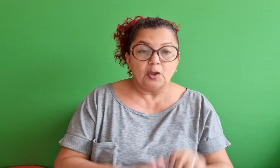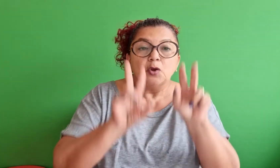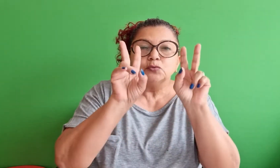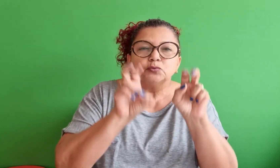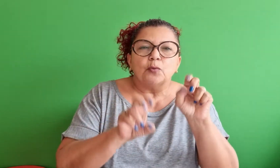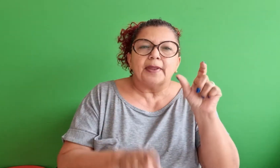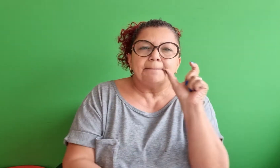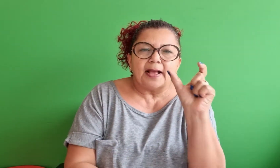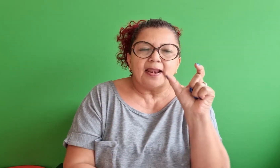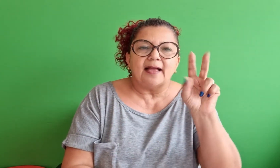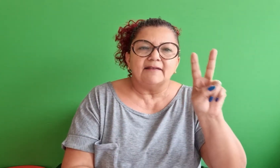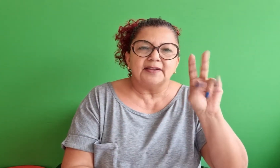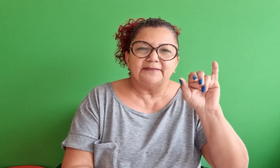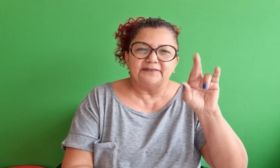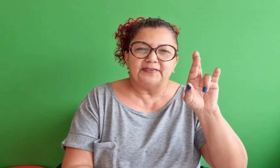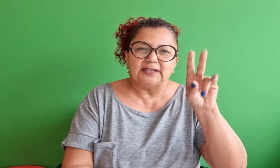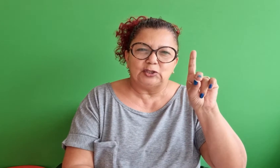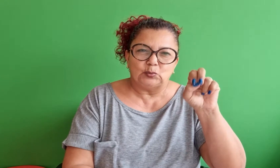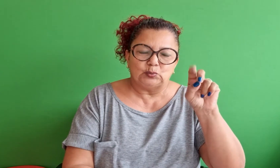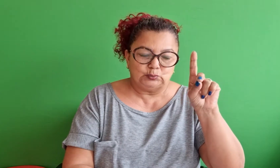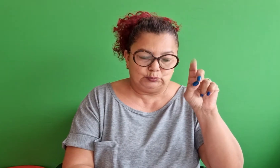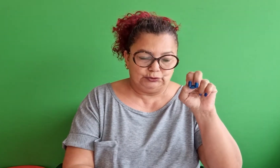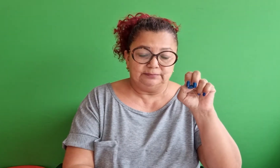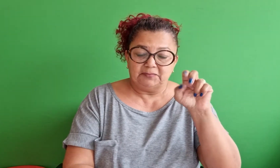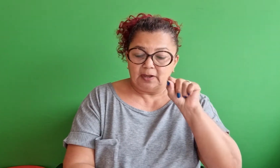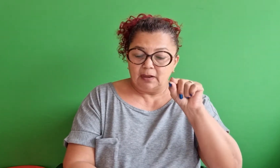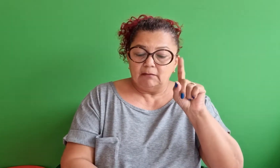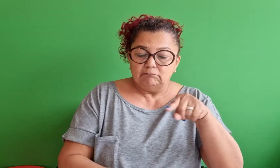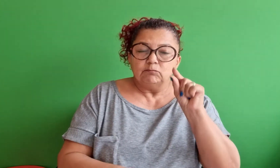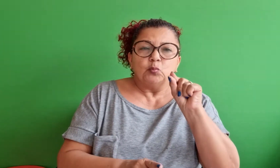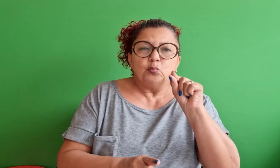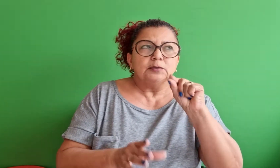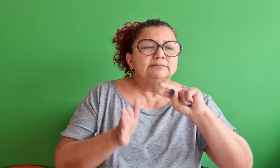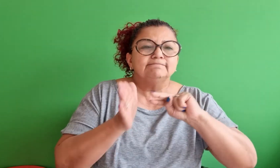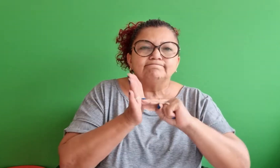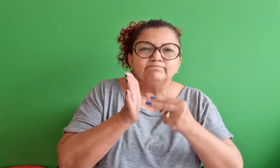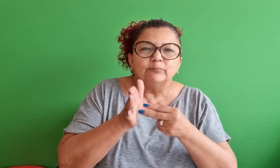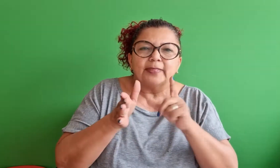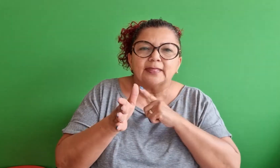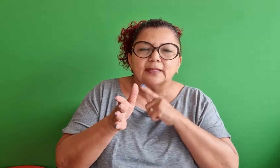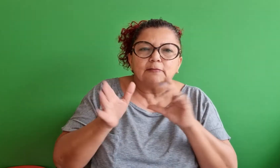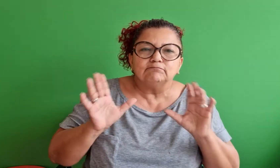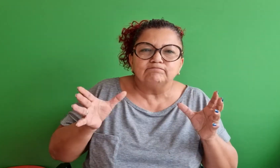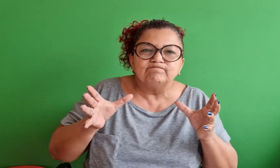explica sobre a palavra Virtude, que é